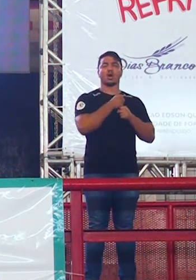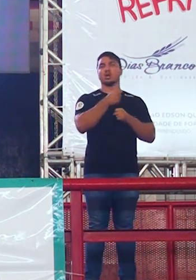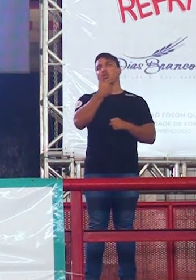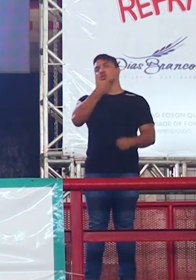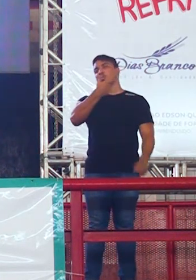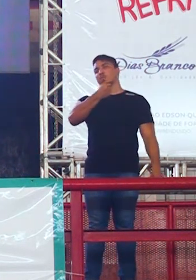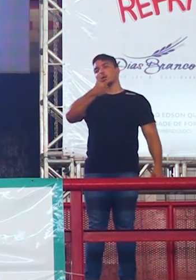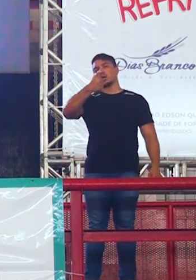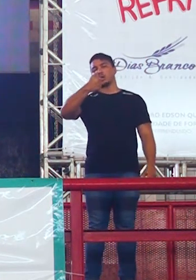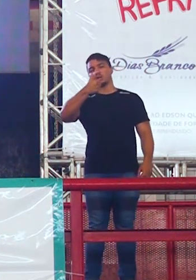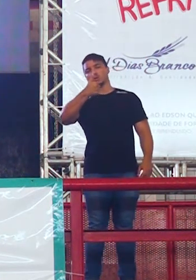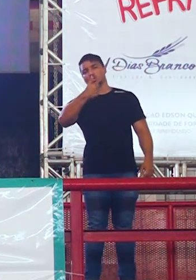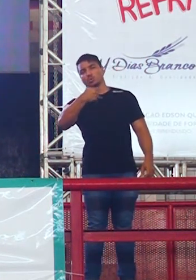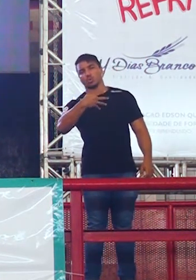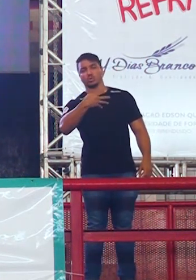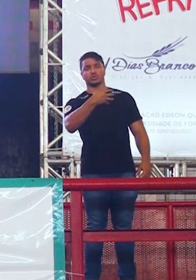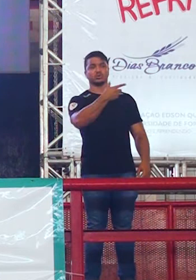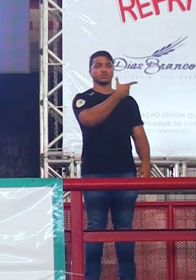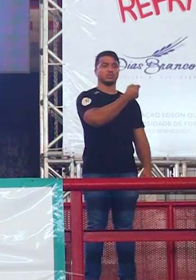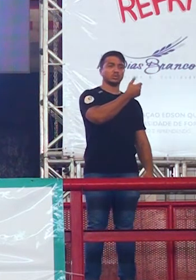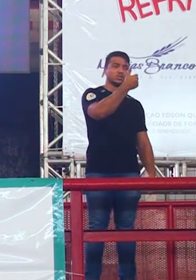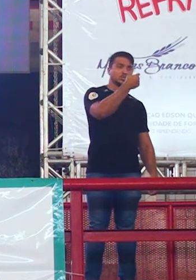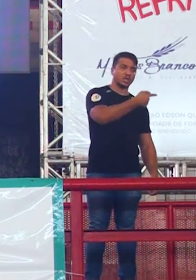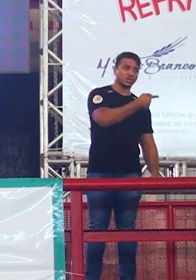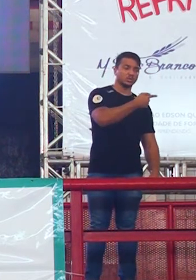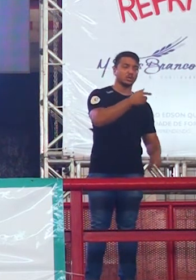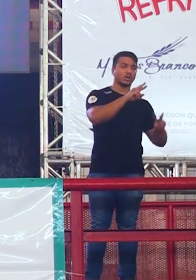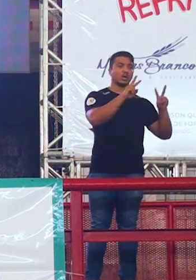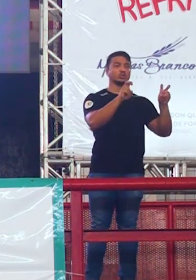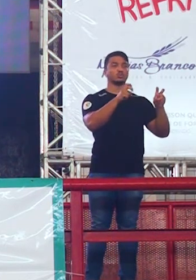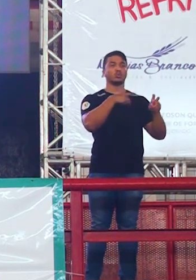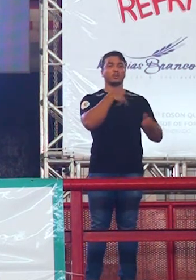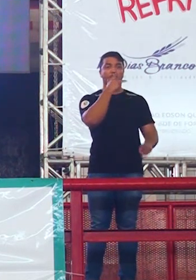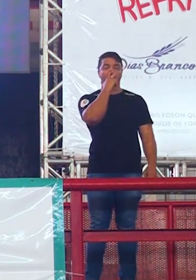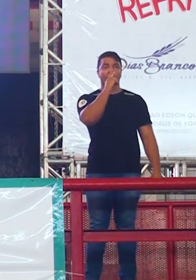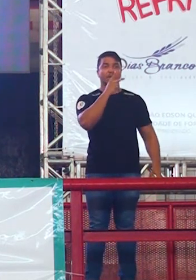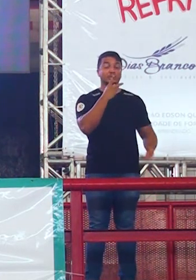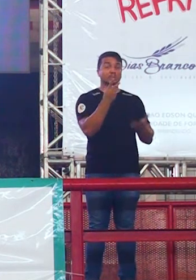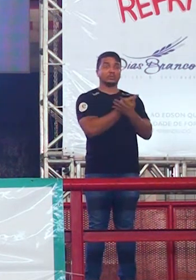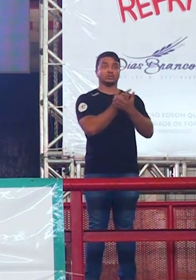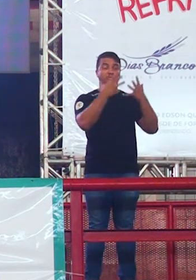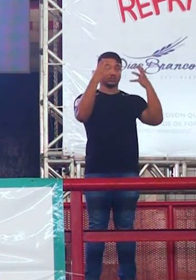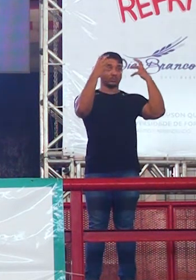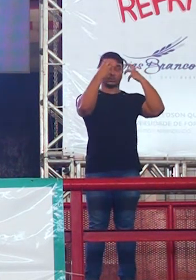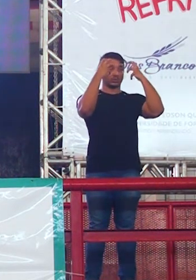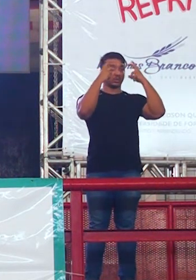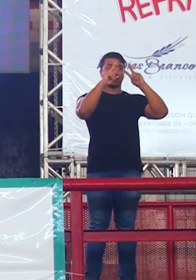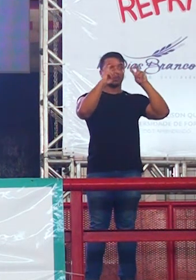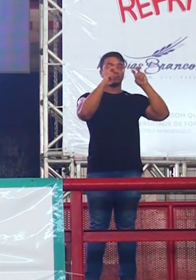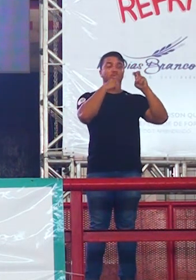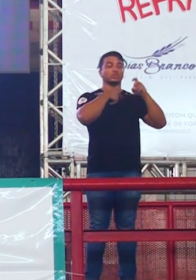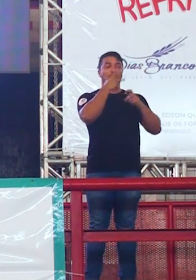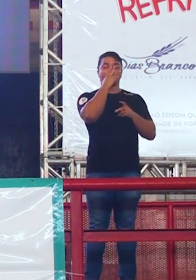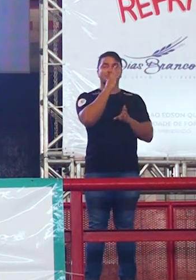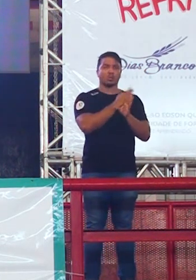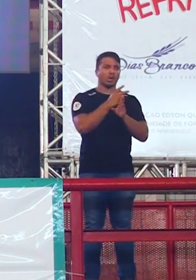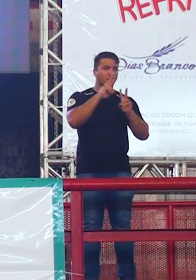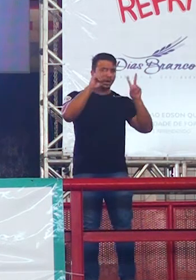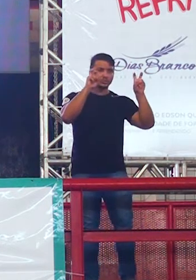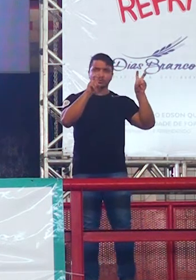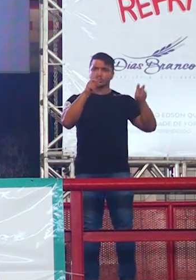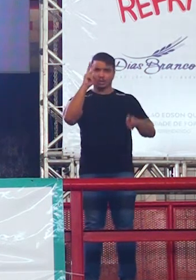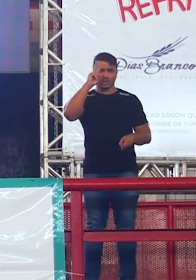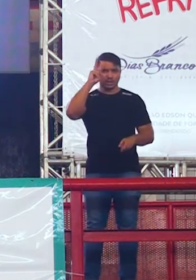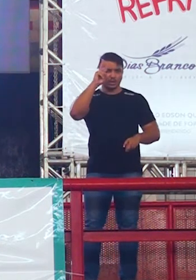e 2017, foram as edições que mais atormentaram os alunos. Vocês se lembram qual foi o